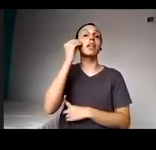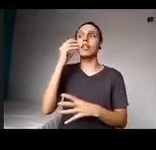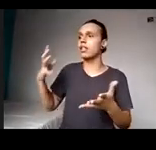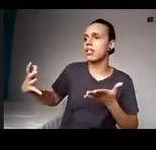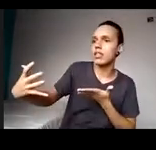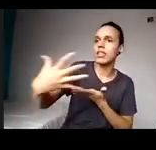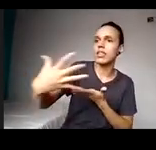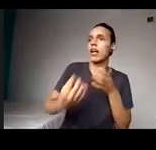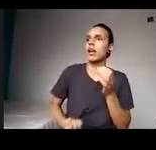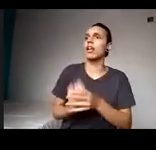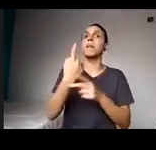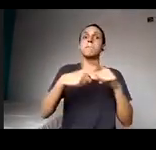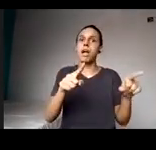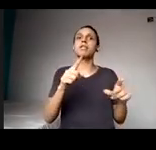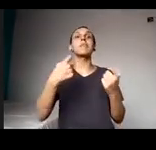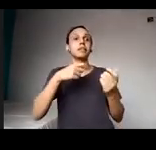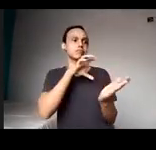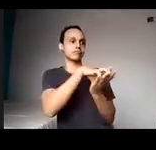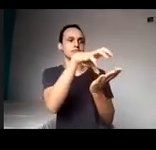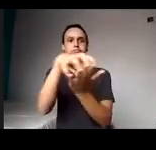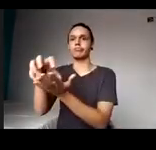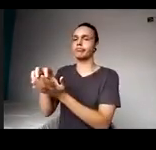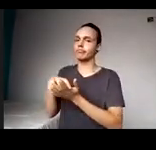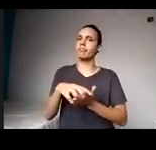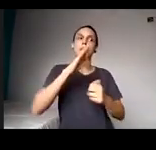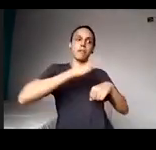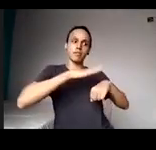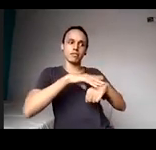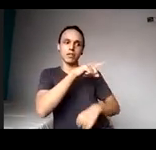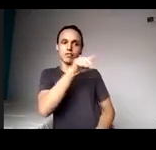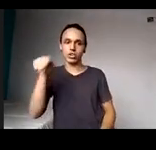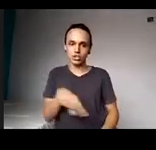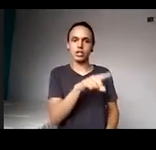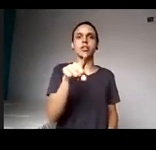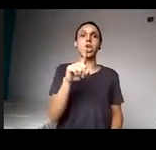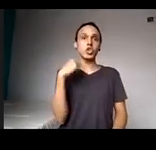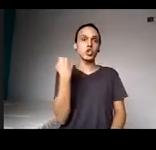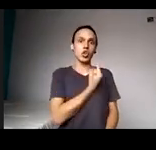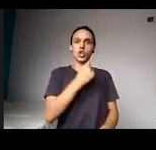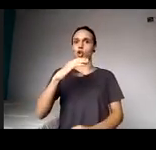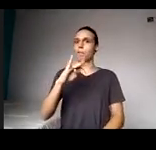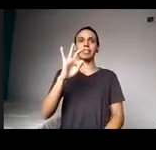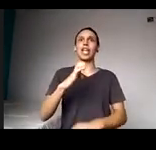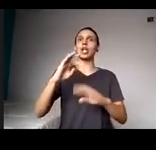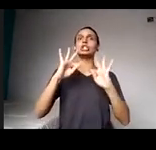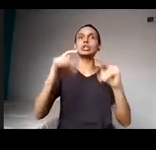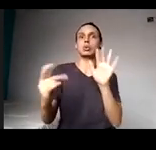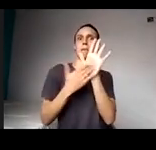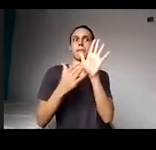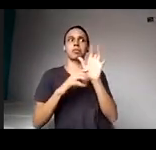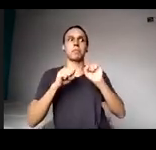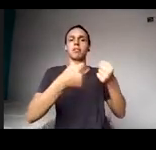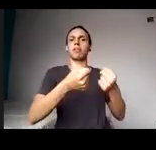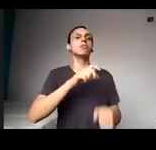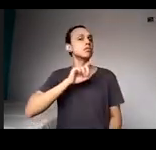dentro das unidades, a gente não pensa que a gente vai dar conta de executar tudo sozinho e de trazer todas as pautas, a gente quer apoiar a Fio Cruz,